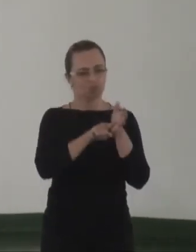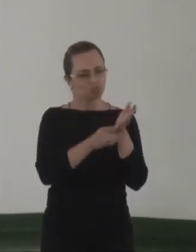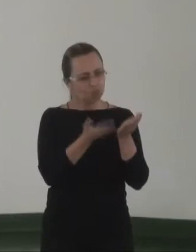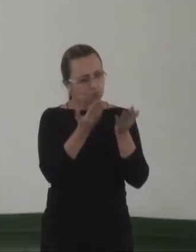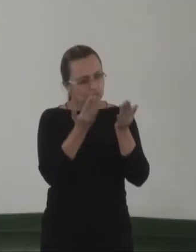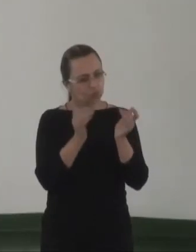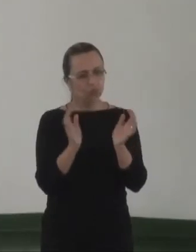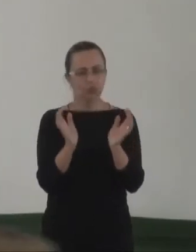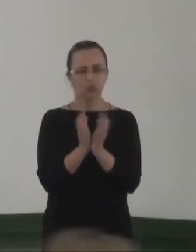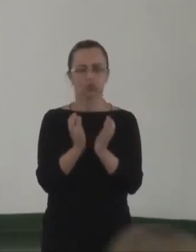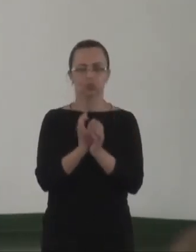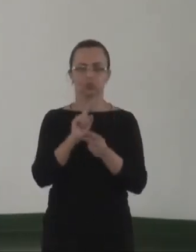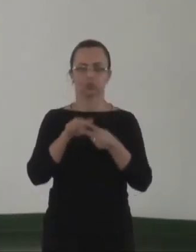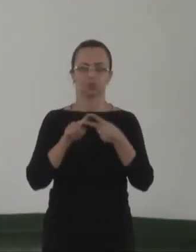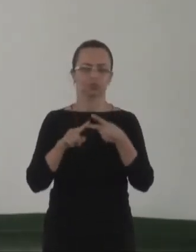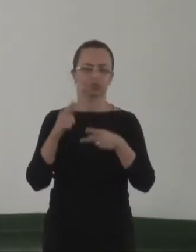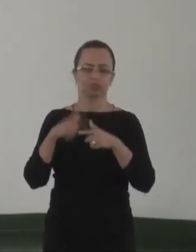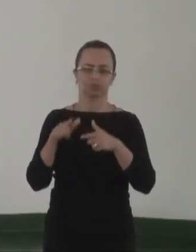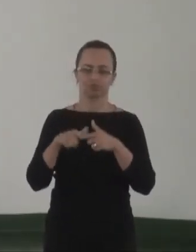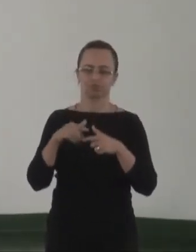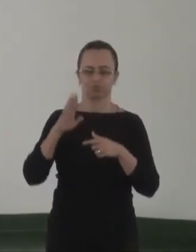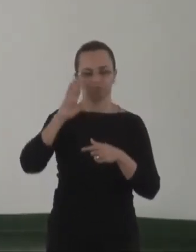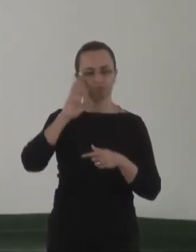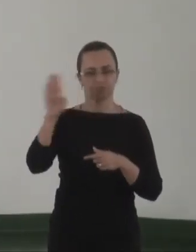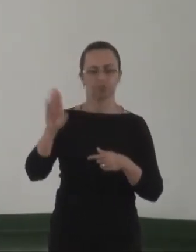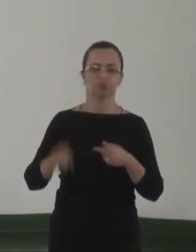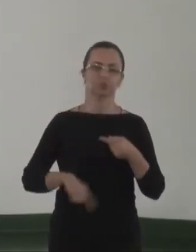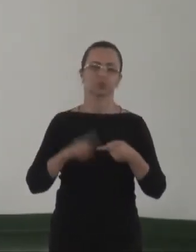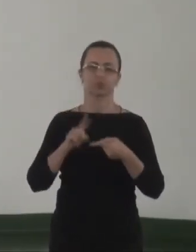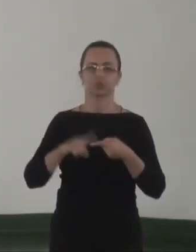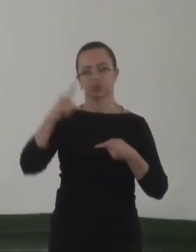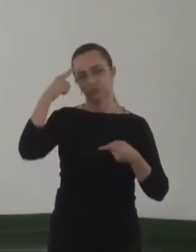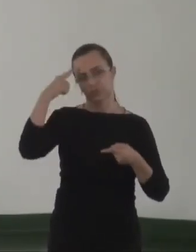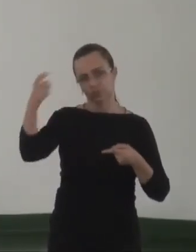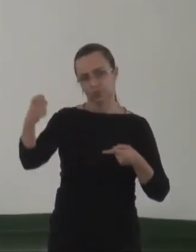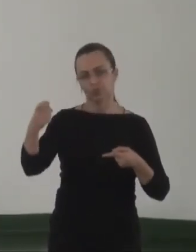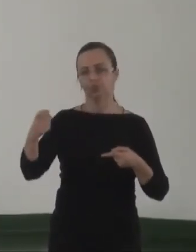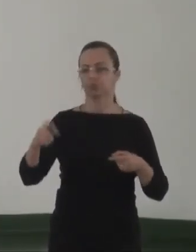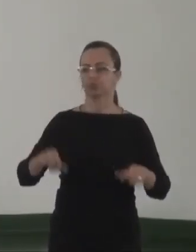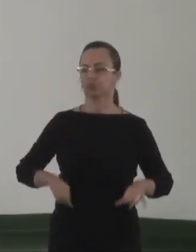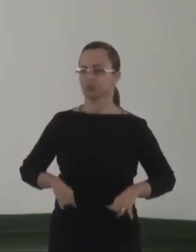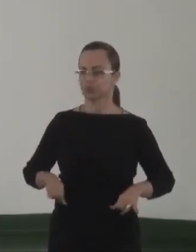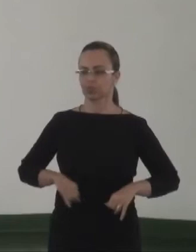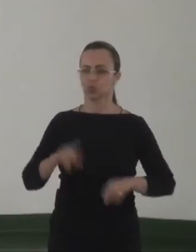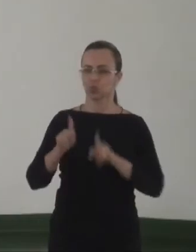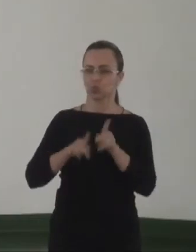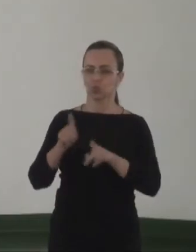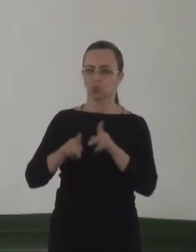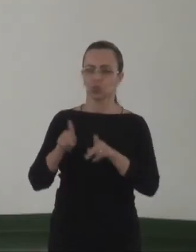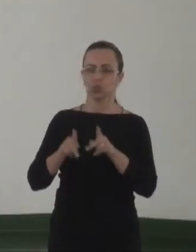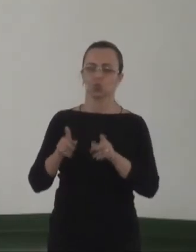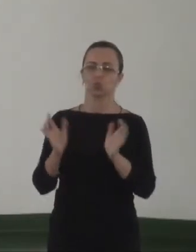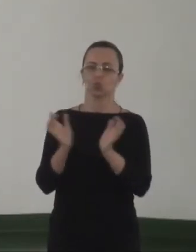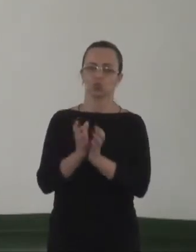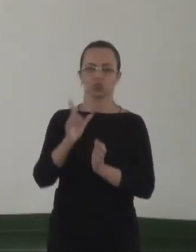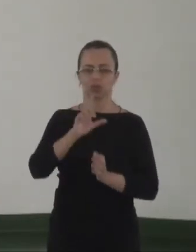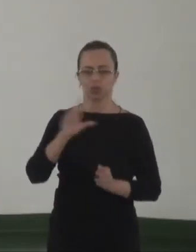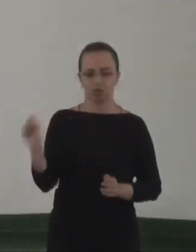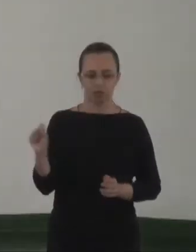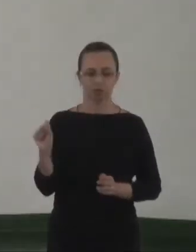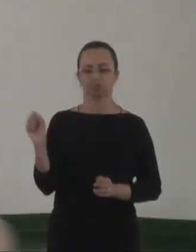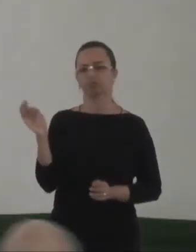O que é a violência sofrida por essa população de lésbicas, gays,